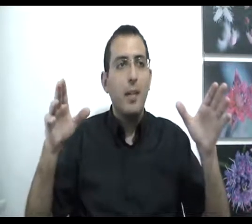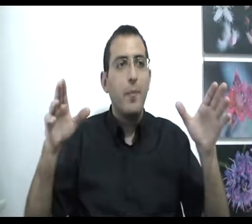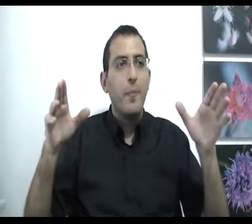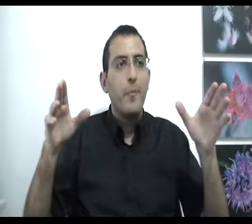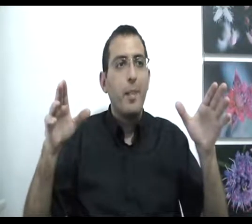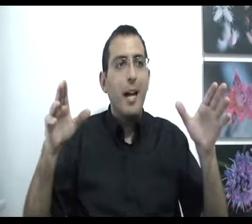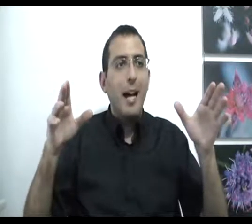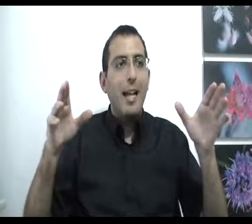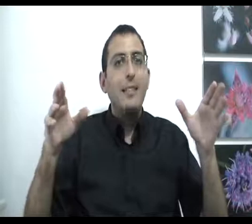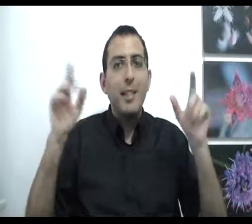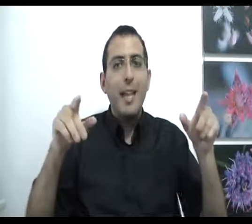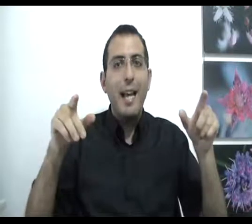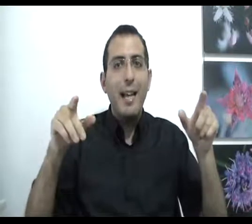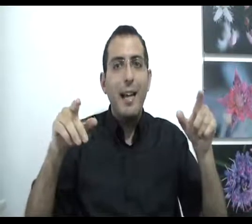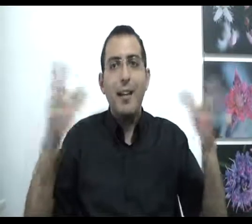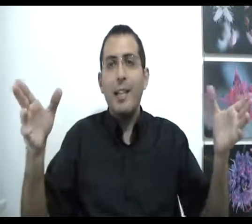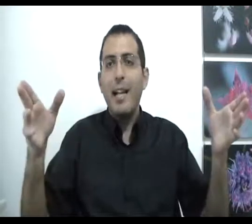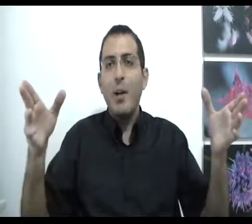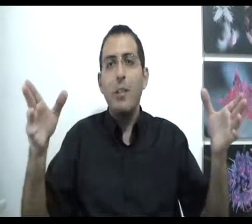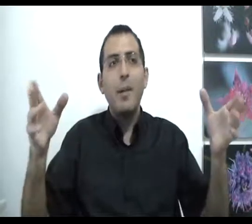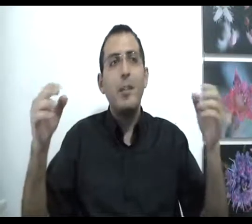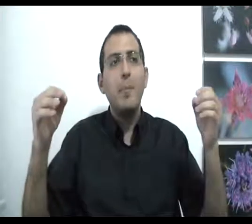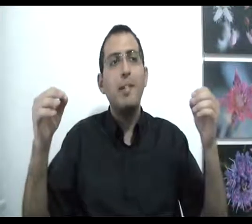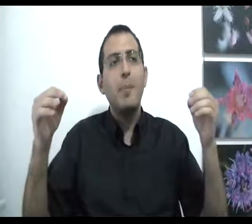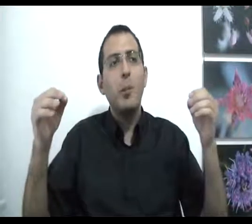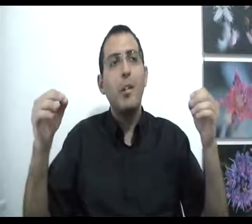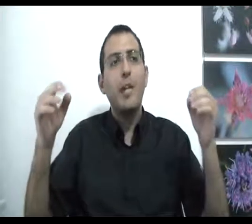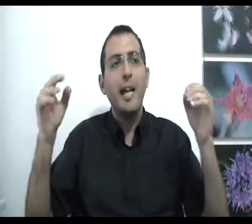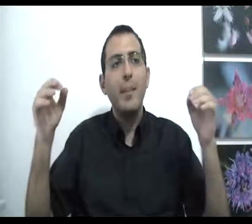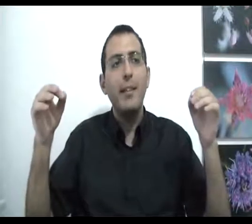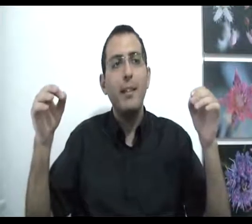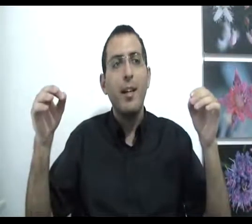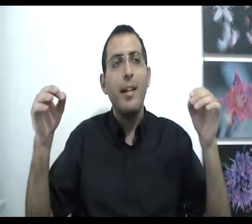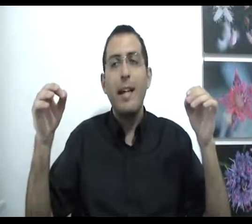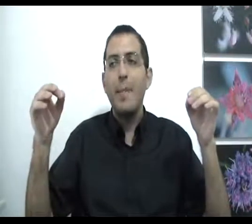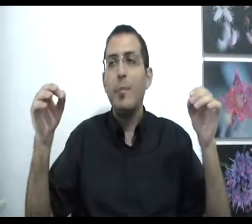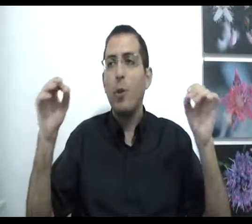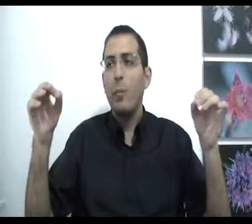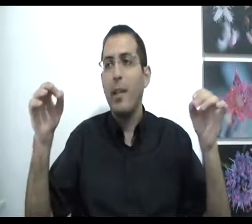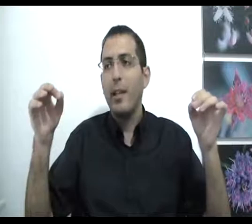אז אם תגיע אליה תגלה אותה מה שאני בעצם בא לומר שהאמת קיימת בכל מקרה